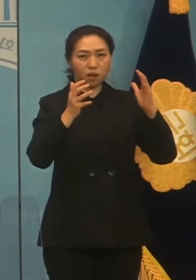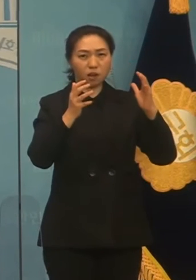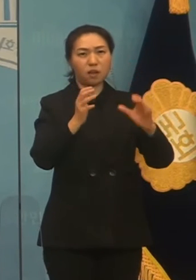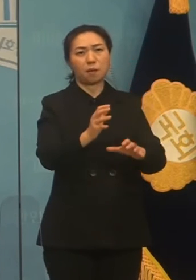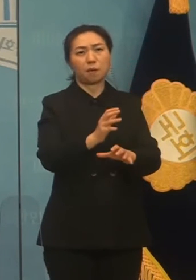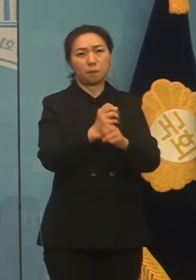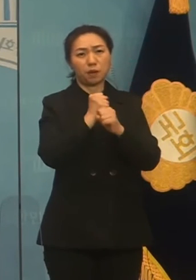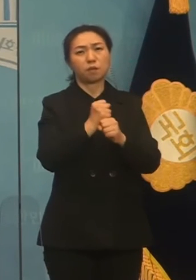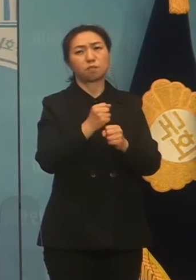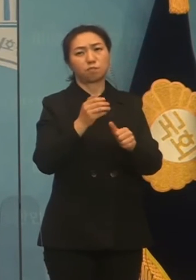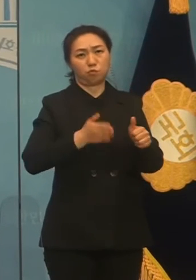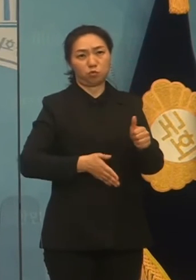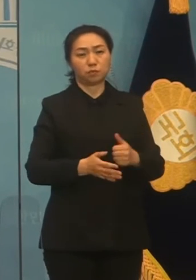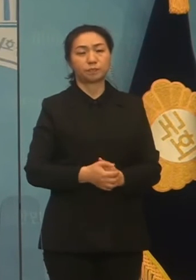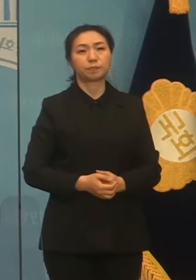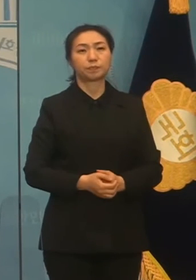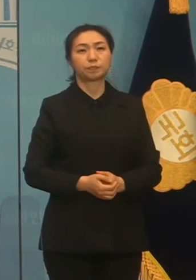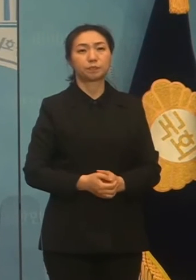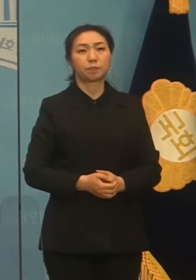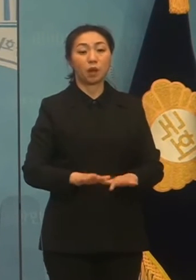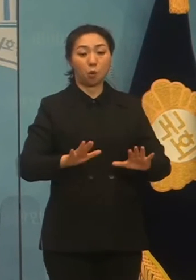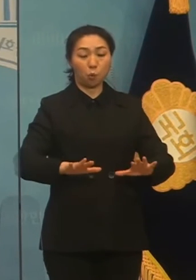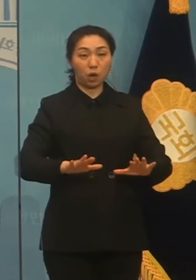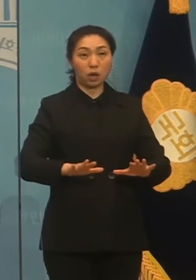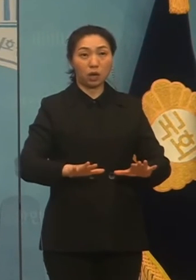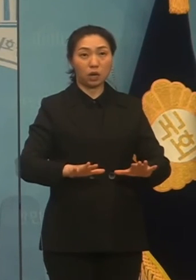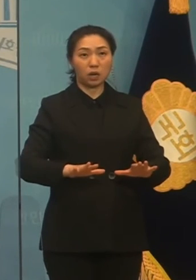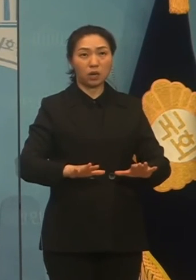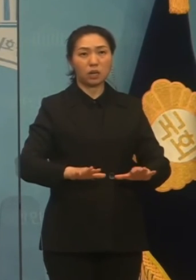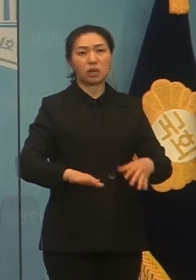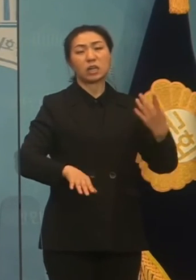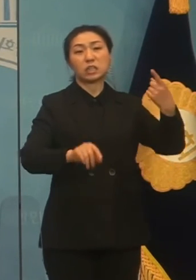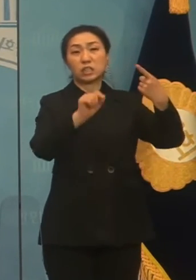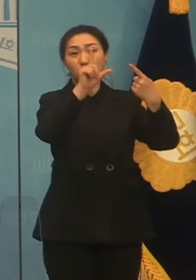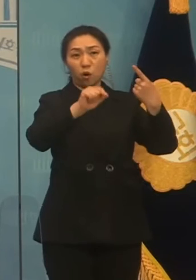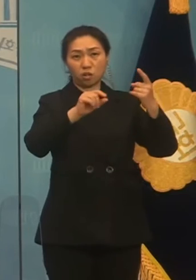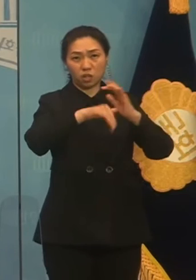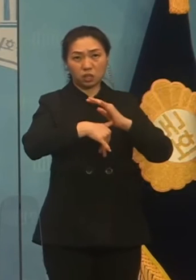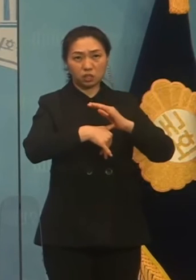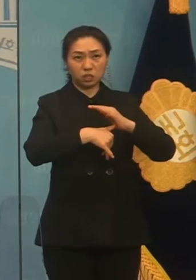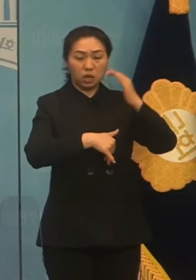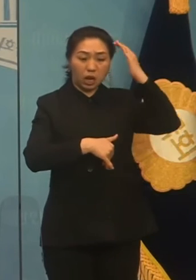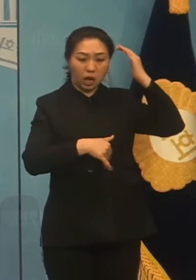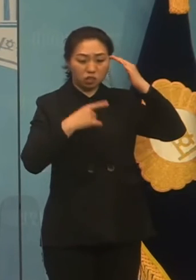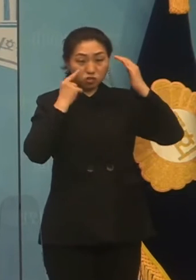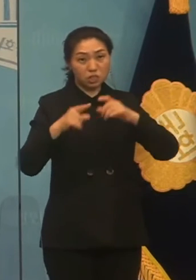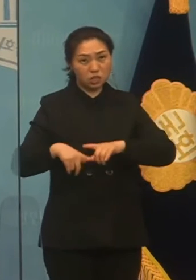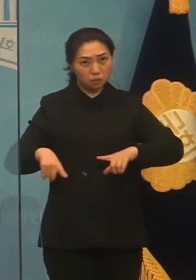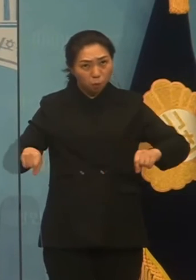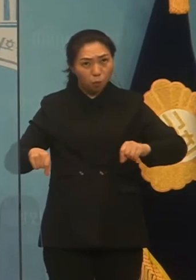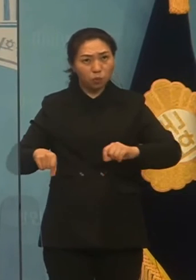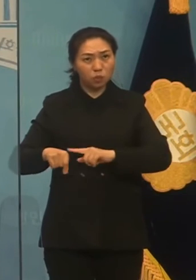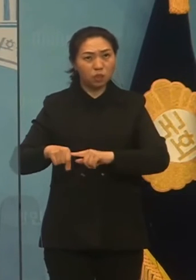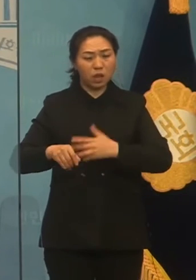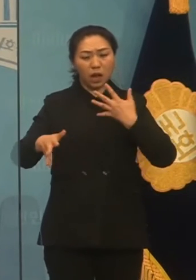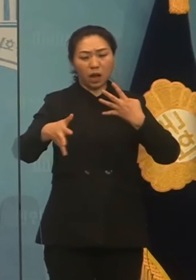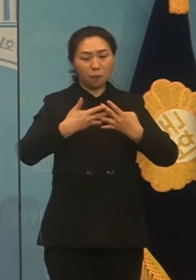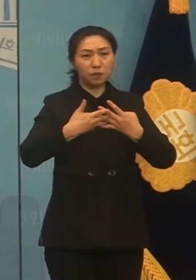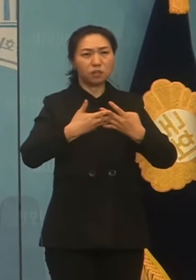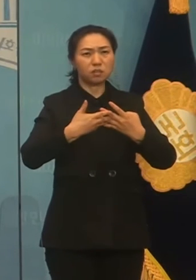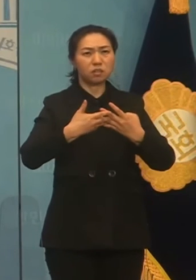한편 올해 초 위안부 합의는 양국 간 공식 합의였다는 사실을 인정한다는 대통령의 발언